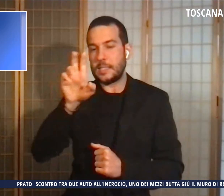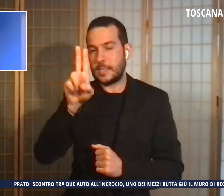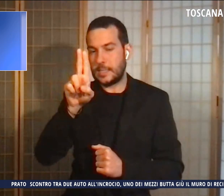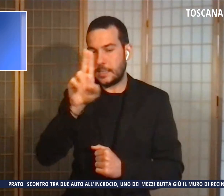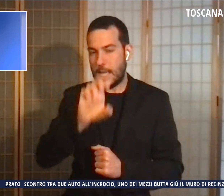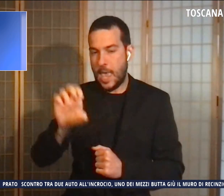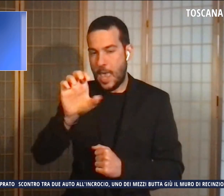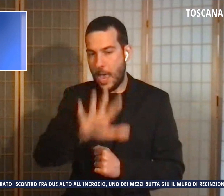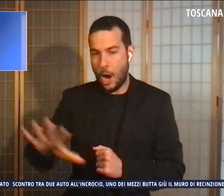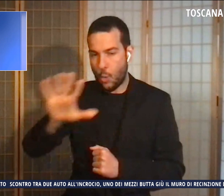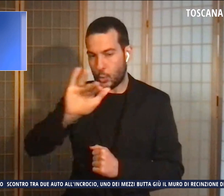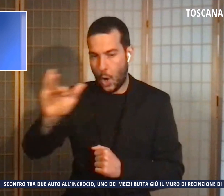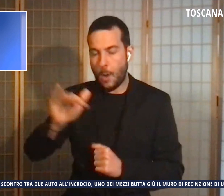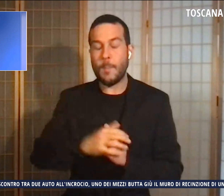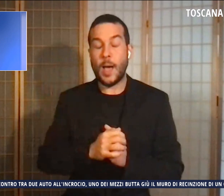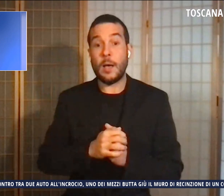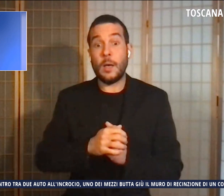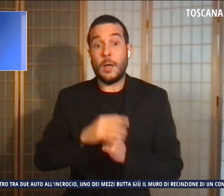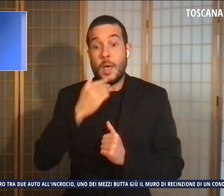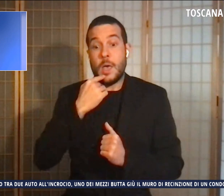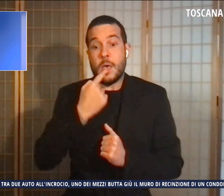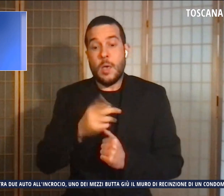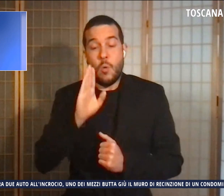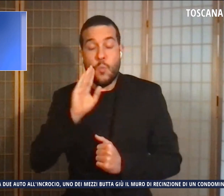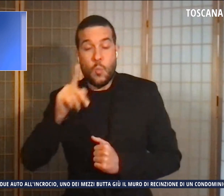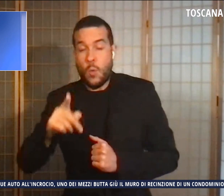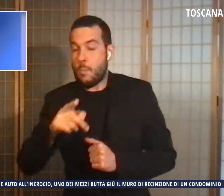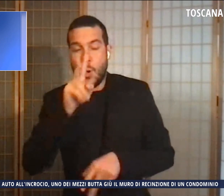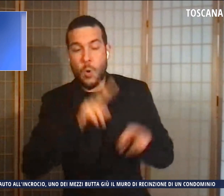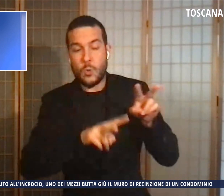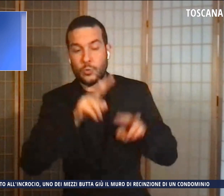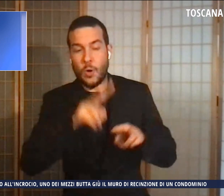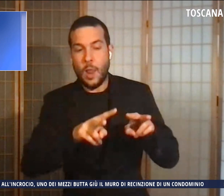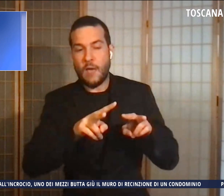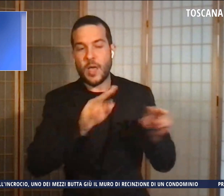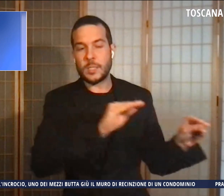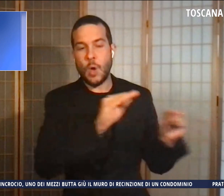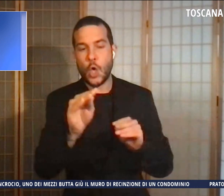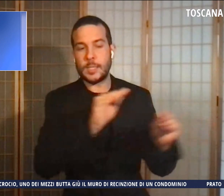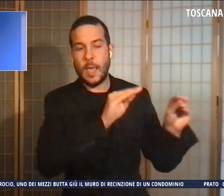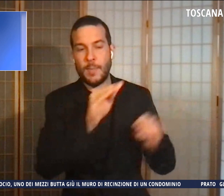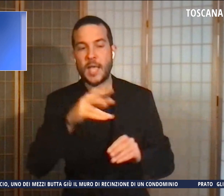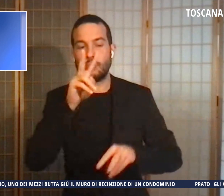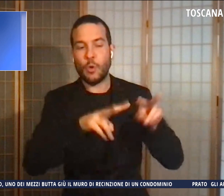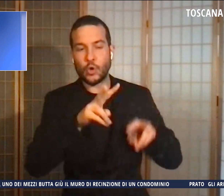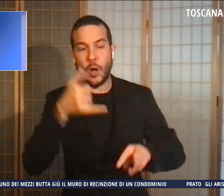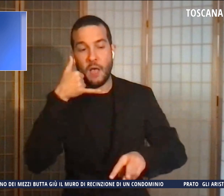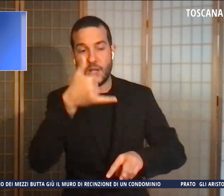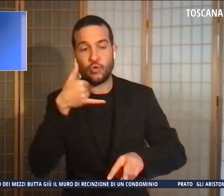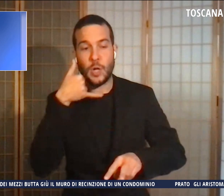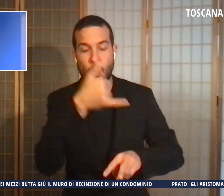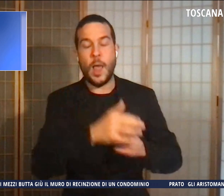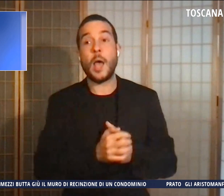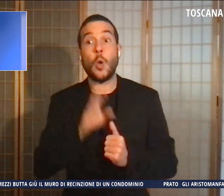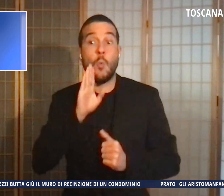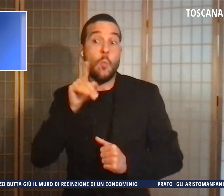gelosia controllava i suoi spostamenti e le chiamate sul cellulare. Spesso ubriaco l'uomo avrebbe preteso in